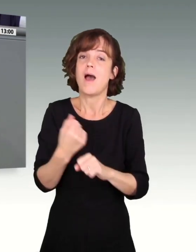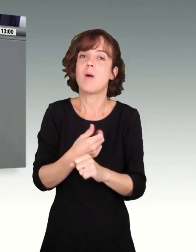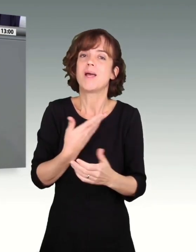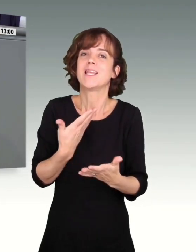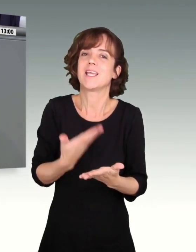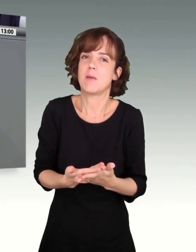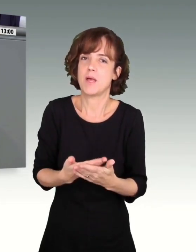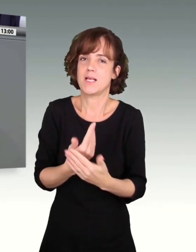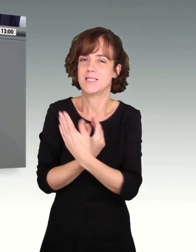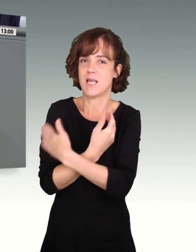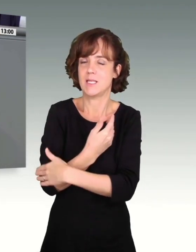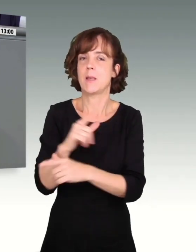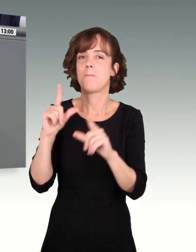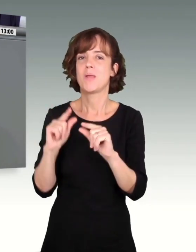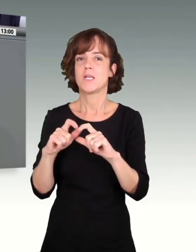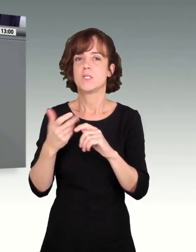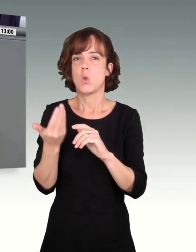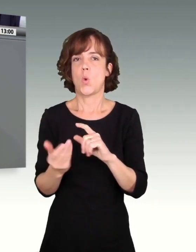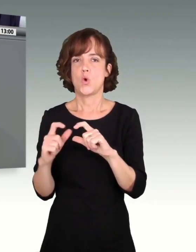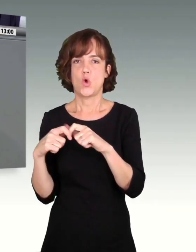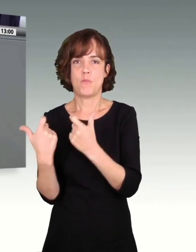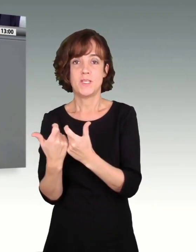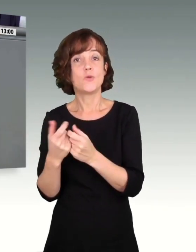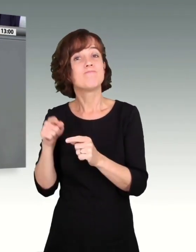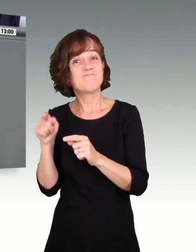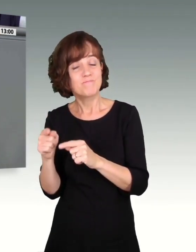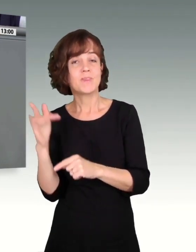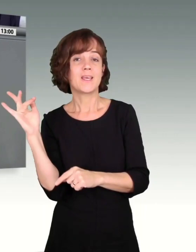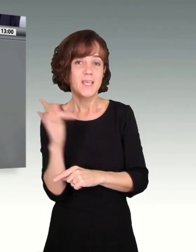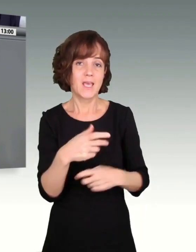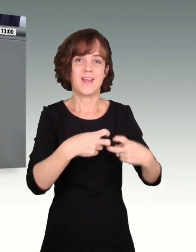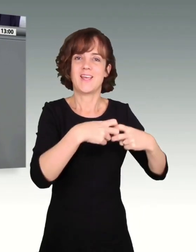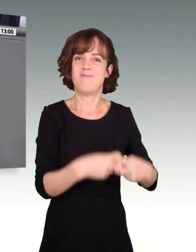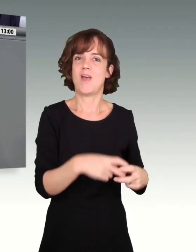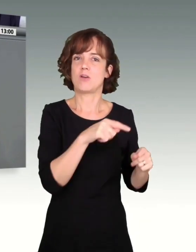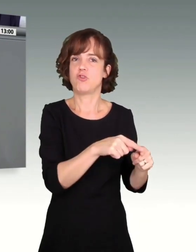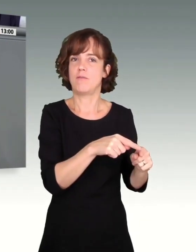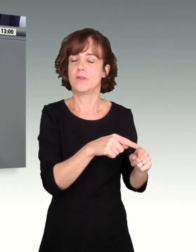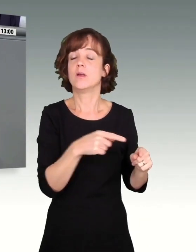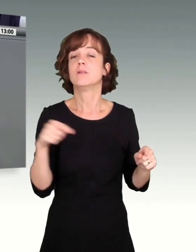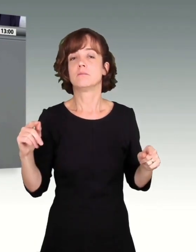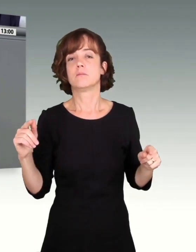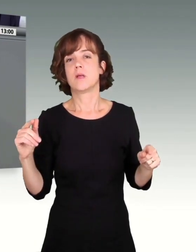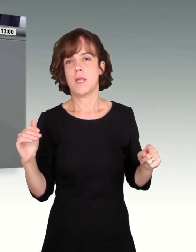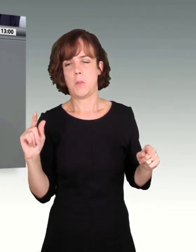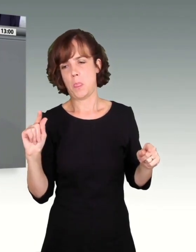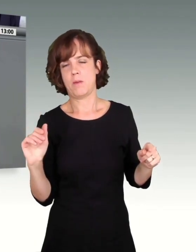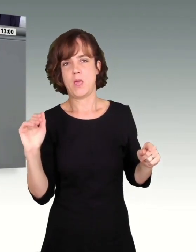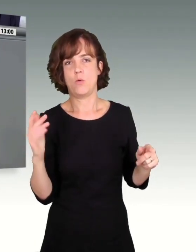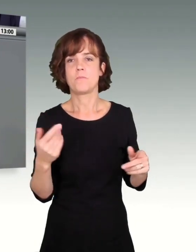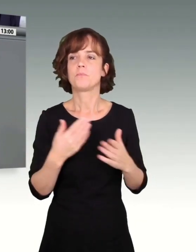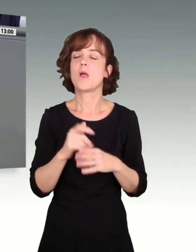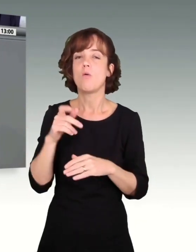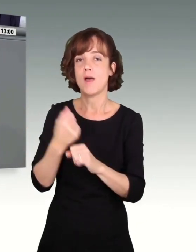Mindestlohnkommission, die haben nämlich gegen die Stimmen der Gewerkschaften diese Erhöhung durchgesetzt. Und ich sage an die Adresse der